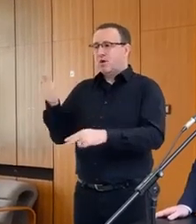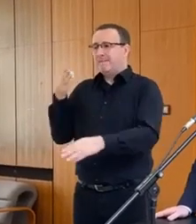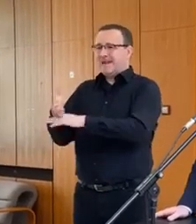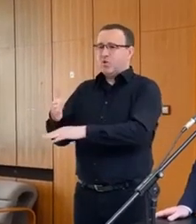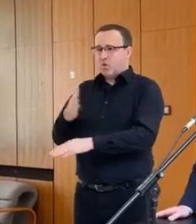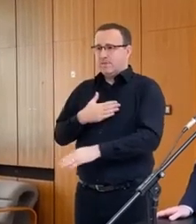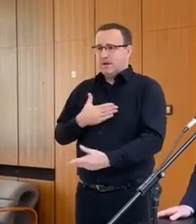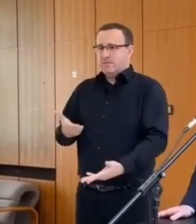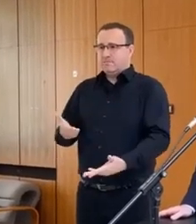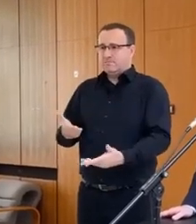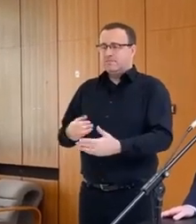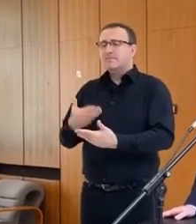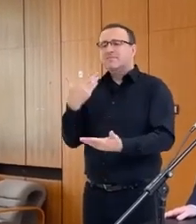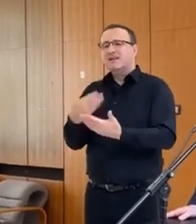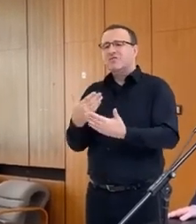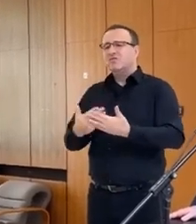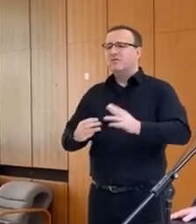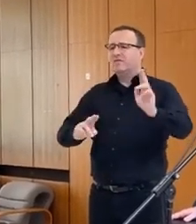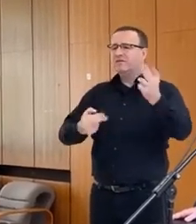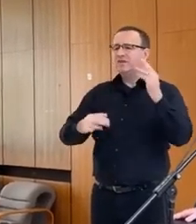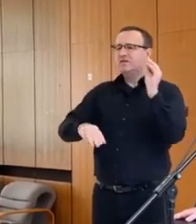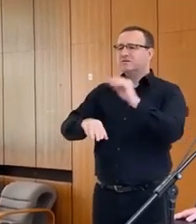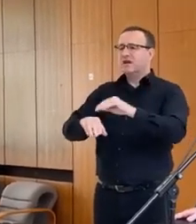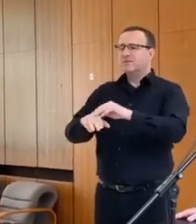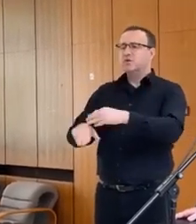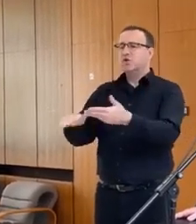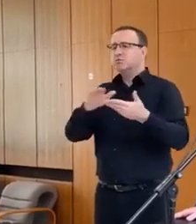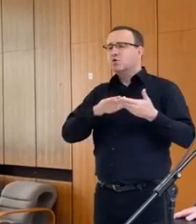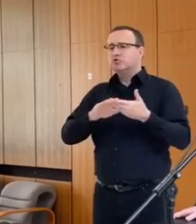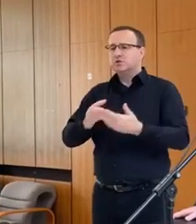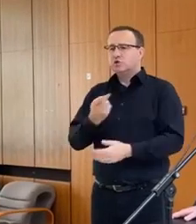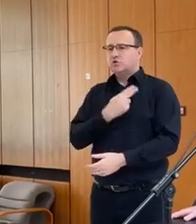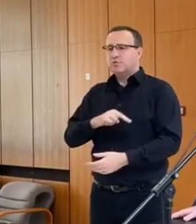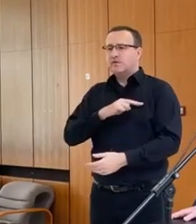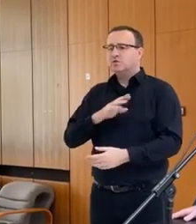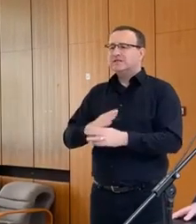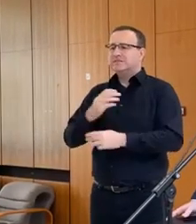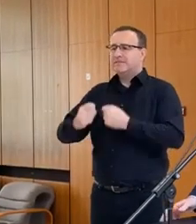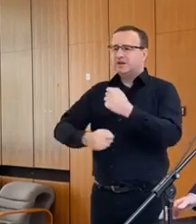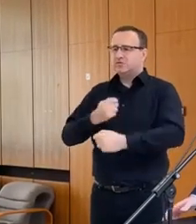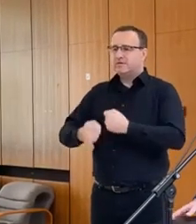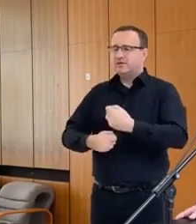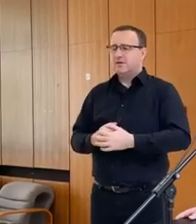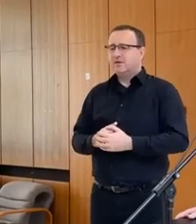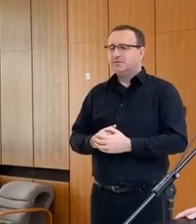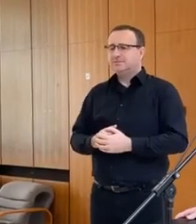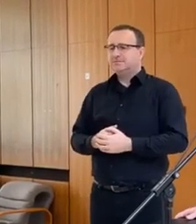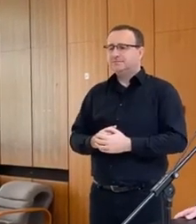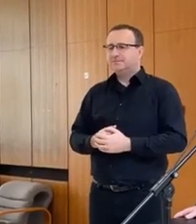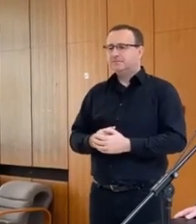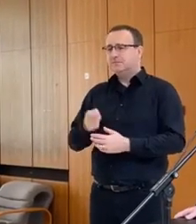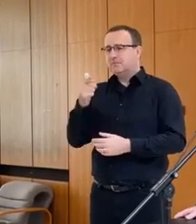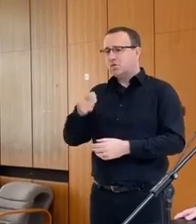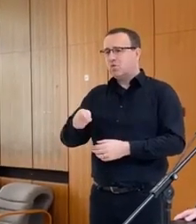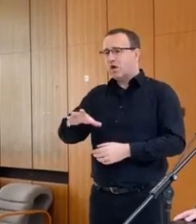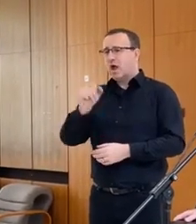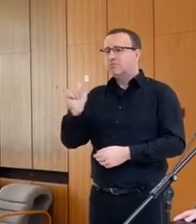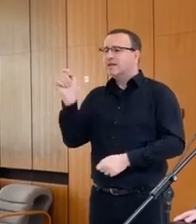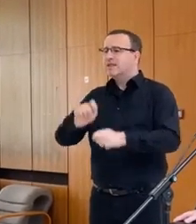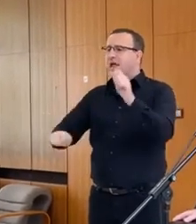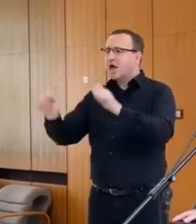preto vyzývam spoločenskej zodpovednosti spracovateľov k tomu, aby